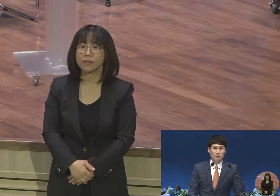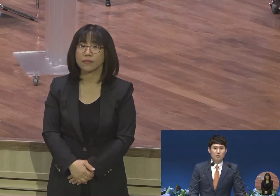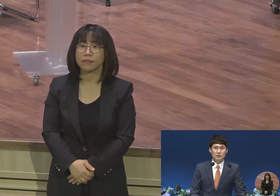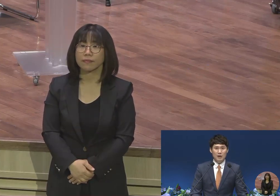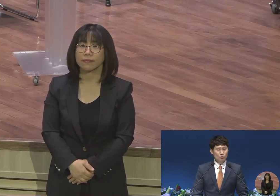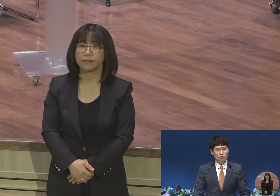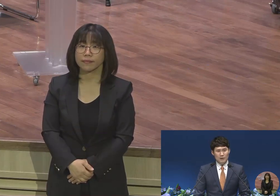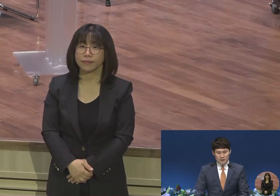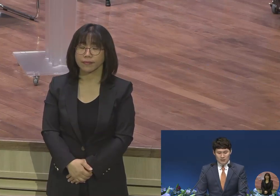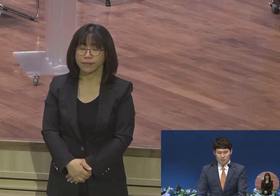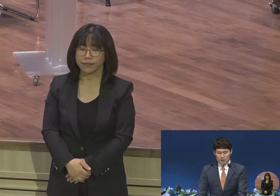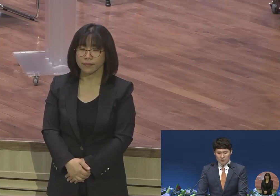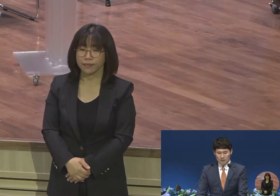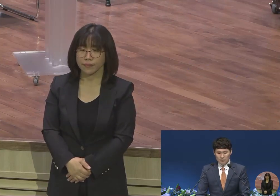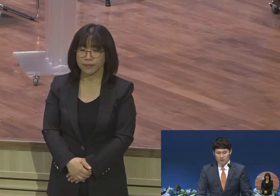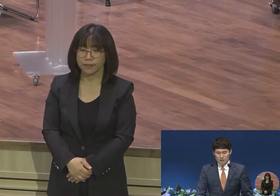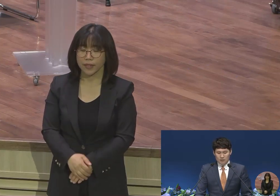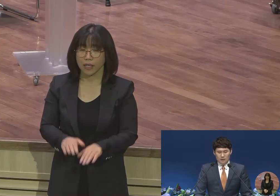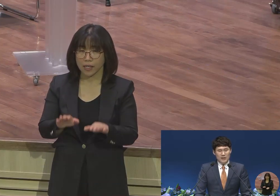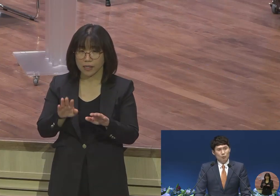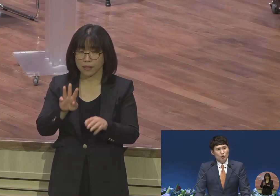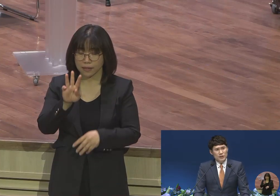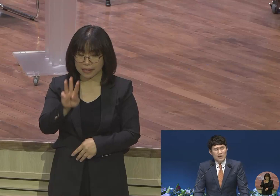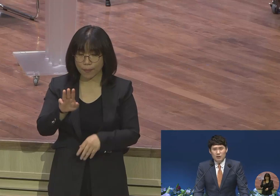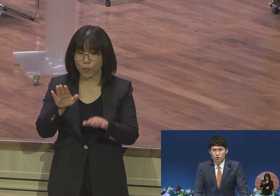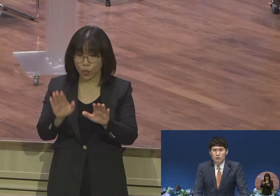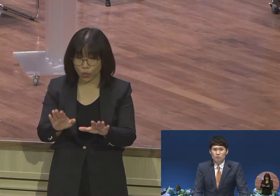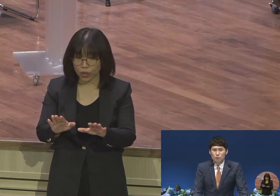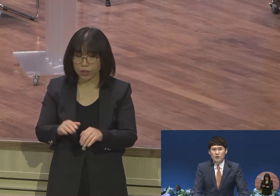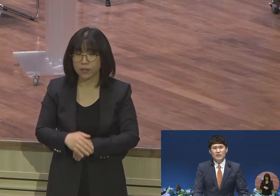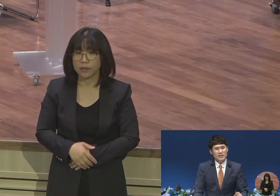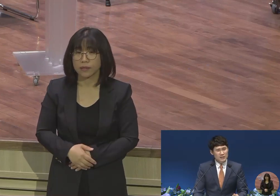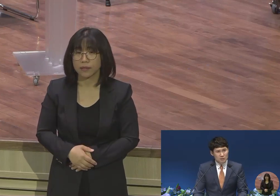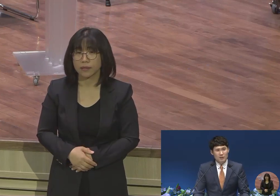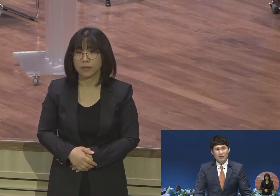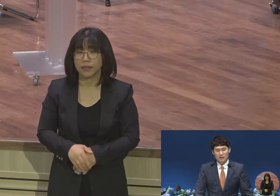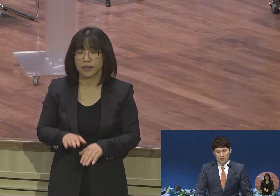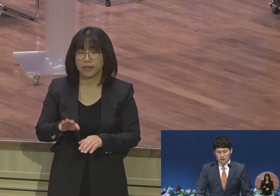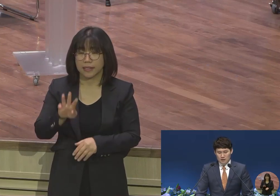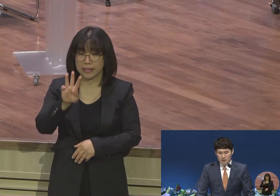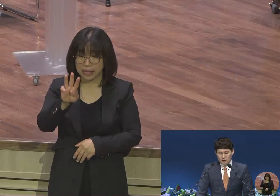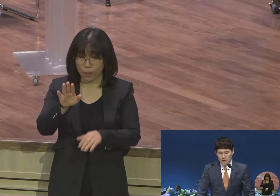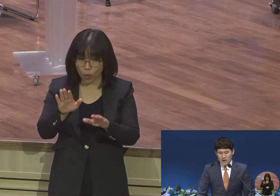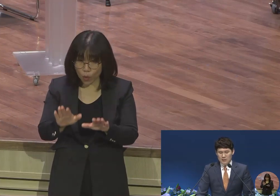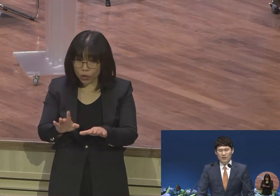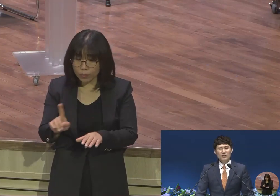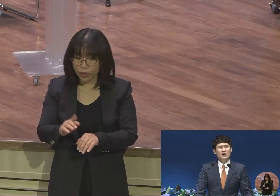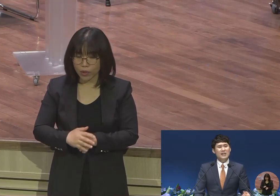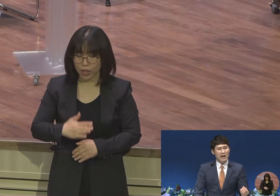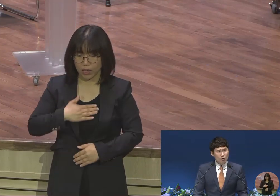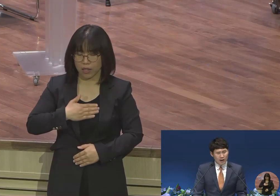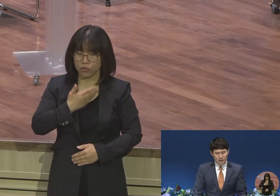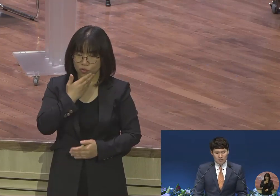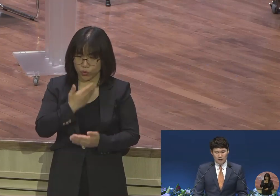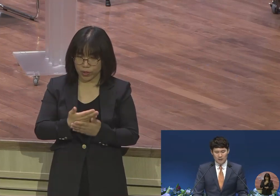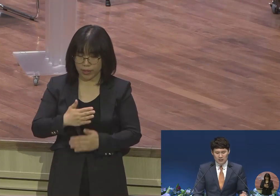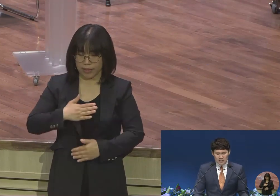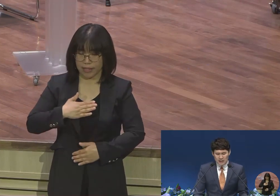삼오늘도 마찬가지입니다 삼오늘의 시작과 출발은 분명히 내 자신입니다 하지만 늘 나라고 하는 그 틀에